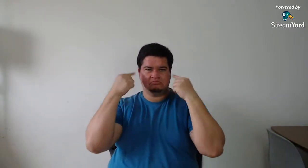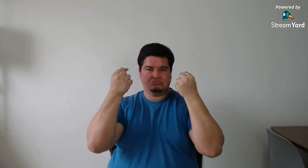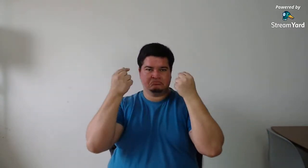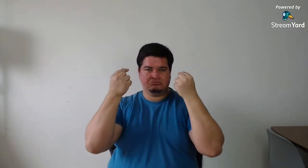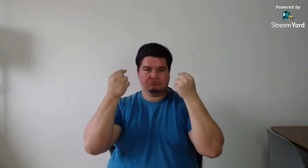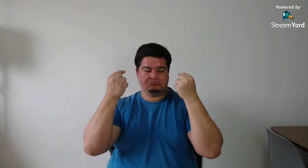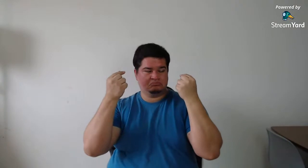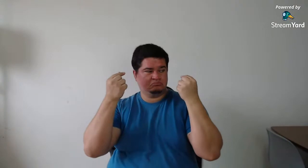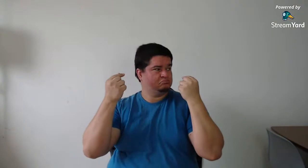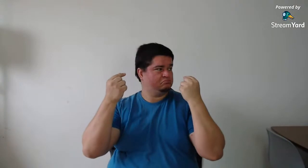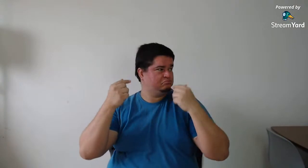Yo. No.